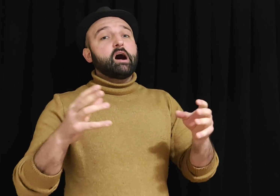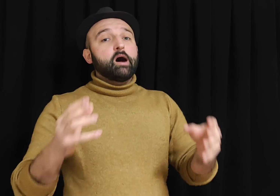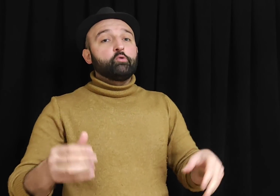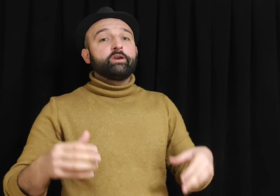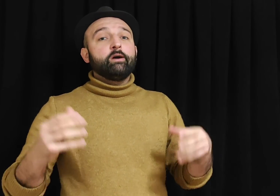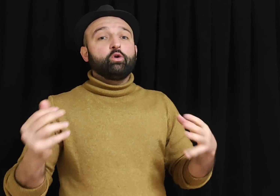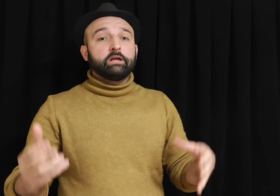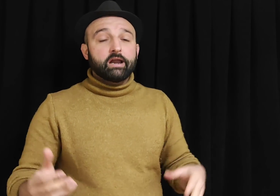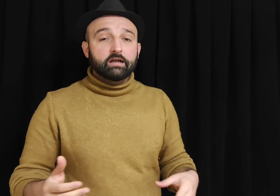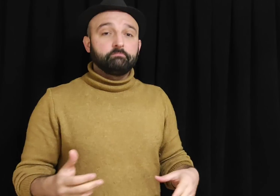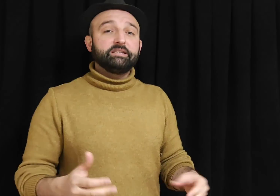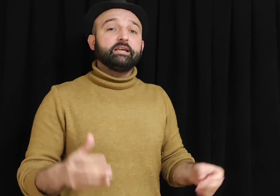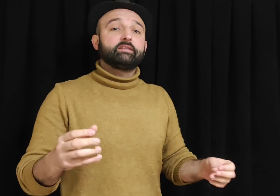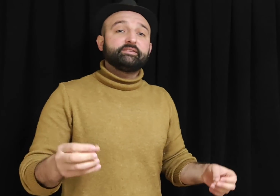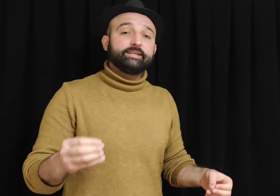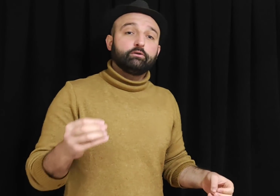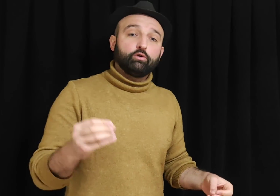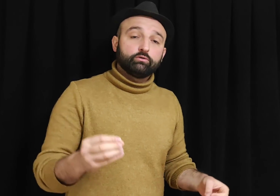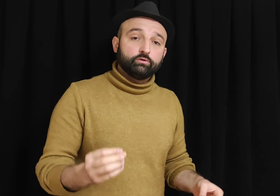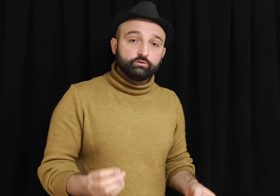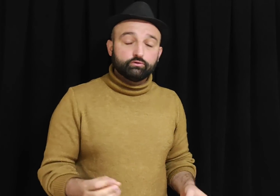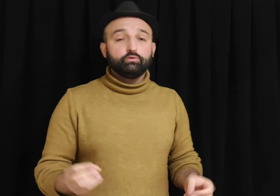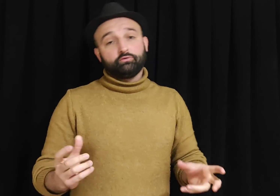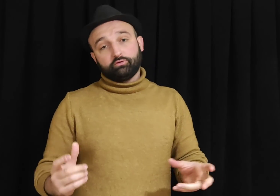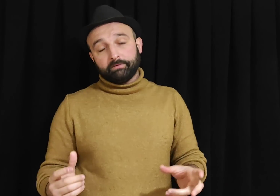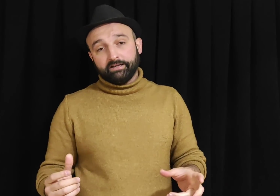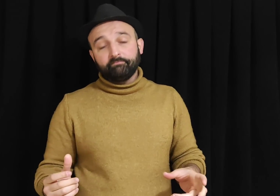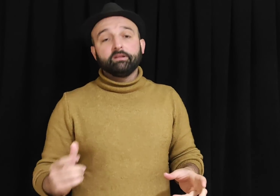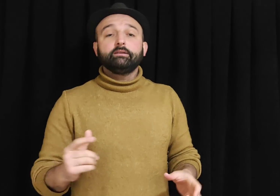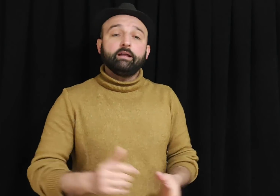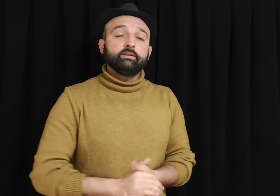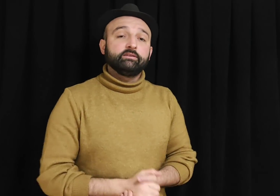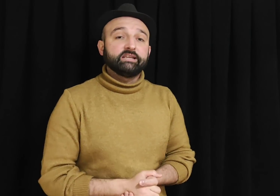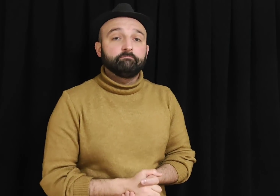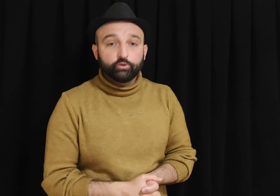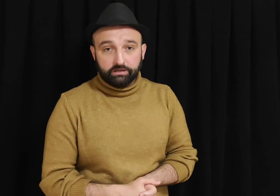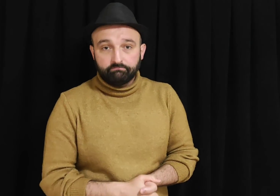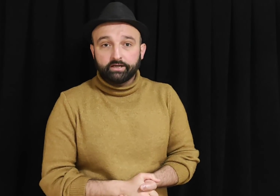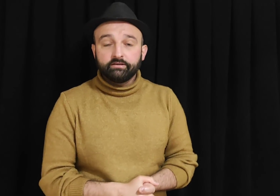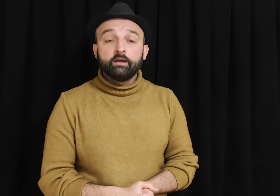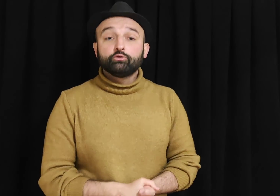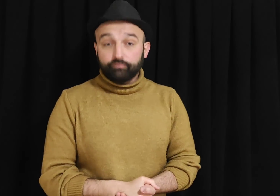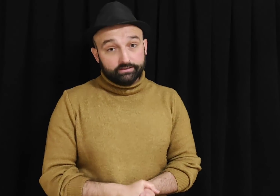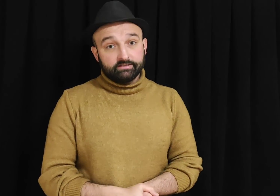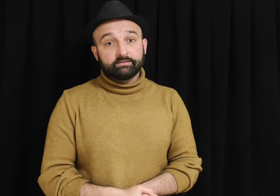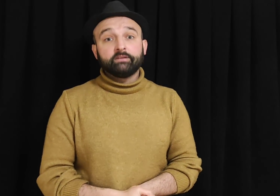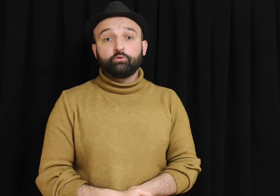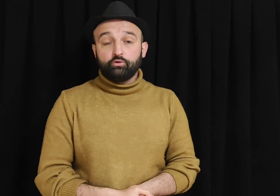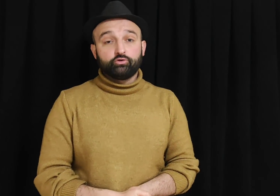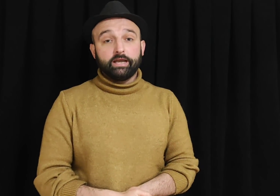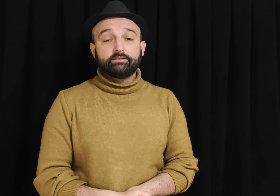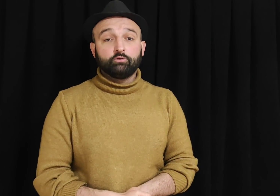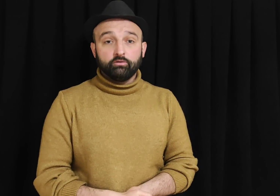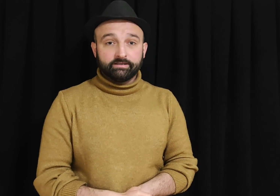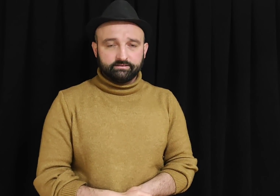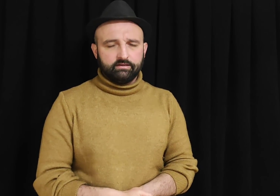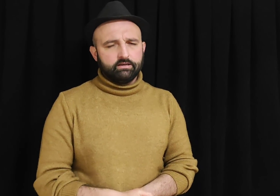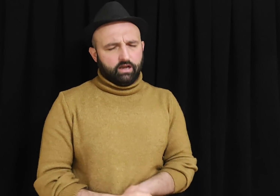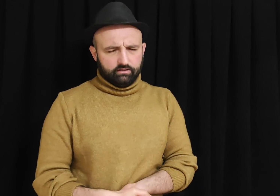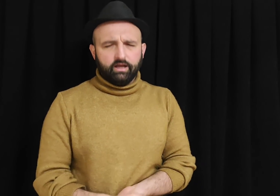abone olarak bize destek olduğunuzu unutmayın. Kendinize mökken bakın. Sufatınızdan gülücük eksik olmasın. Allah